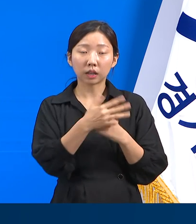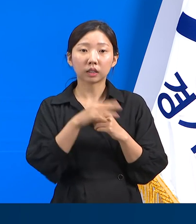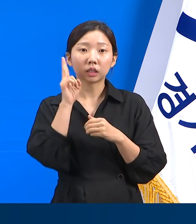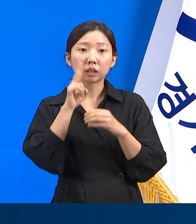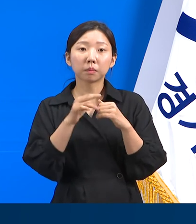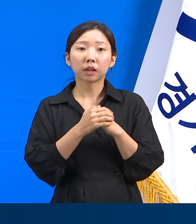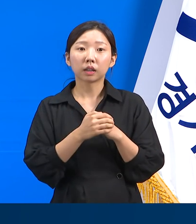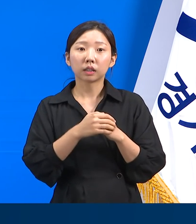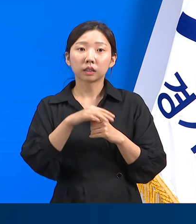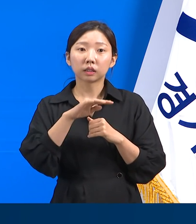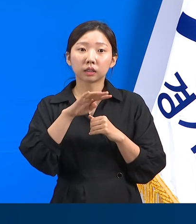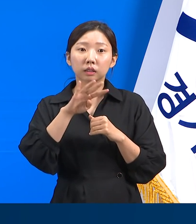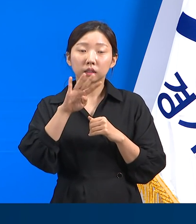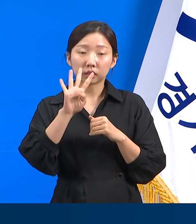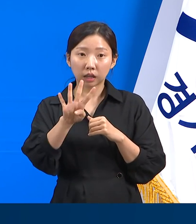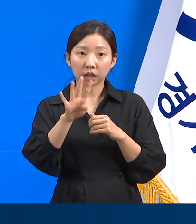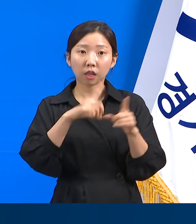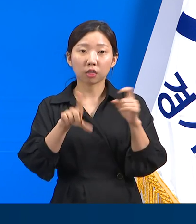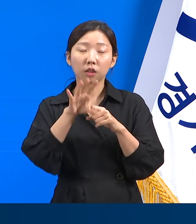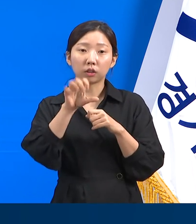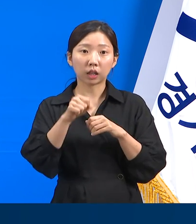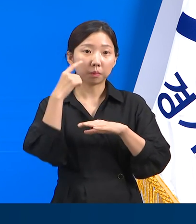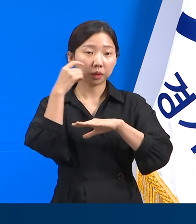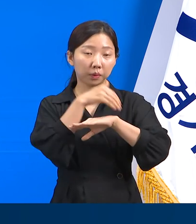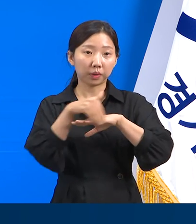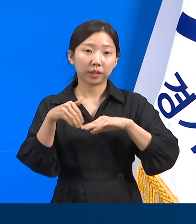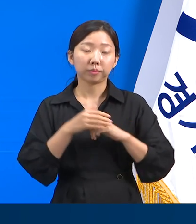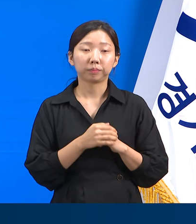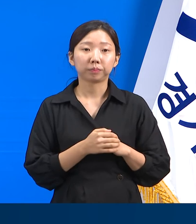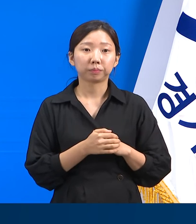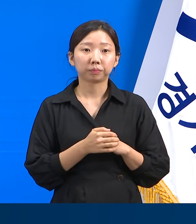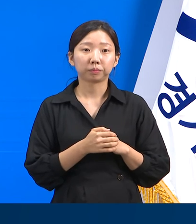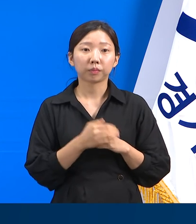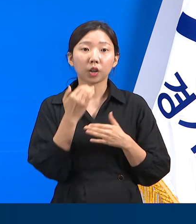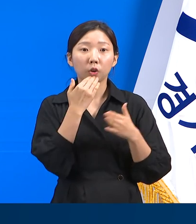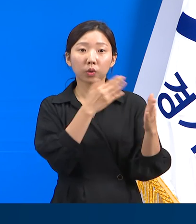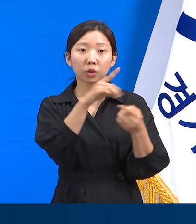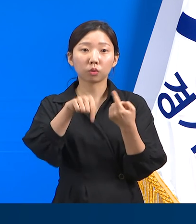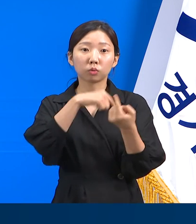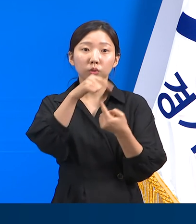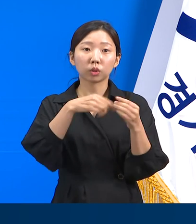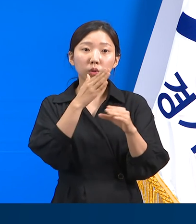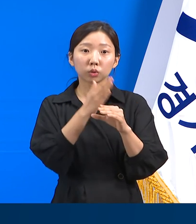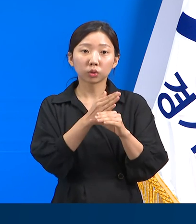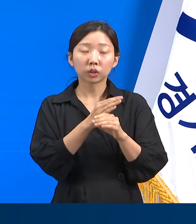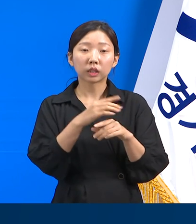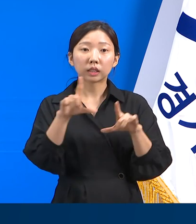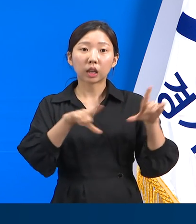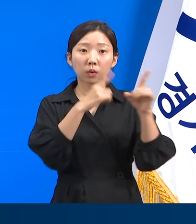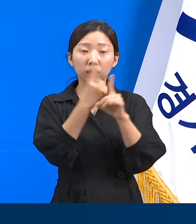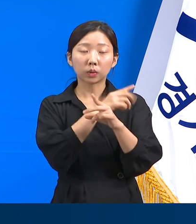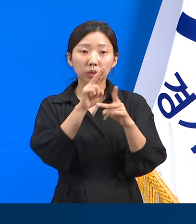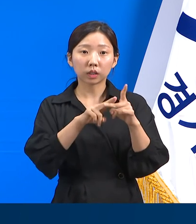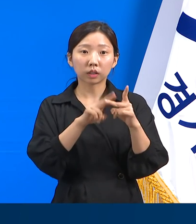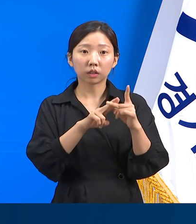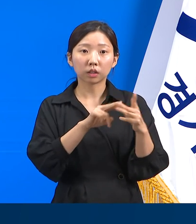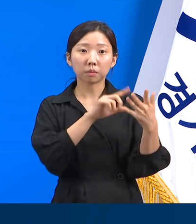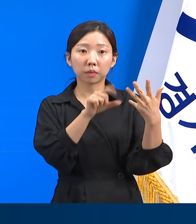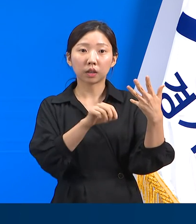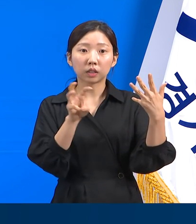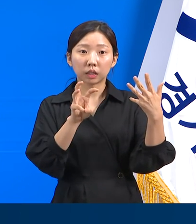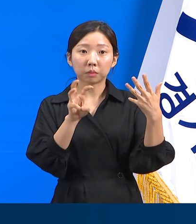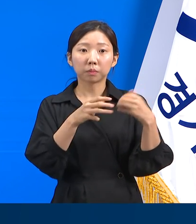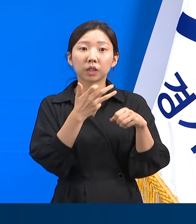환자 병상 4병상을 추가 확보할 예정입니다. 도에서 운영하는 총 11개 생활치료센터에는 8월 30일